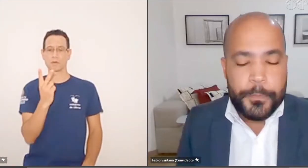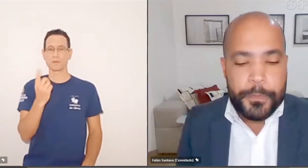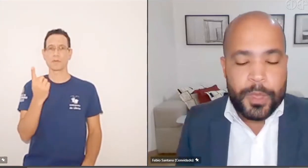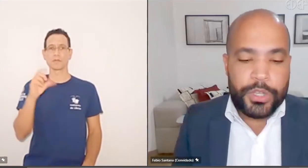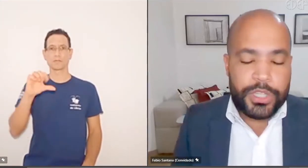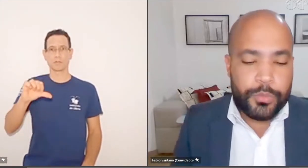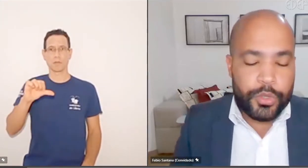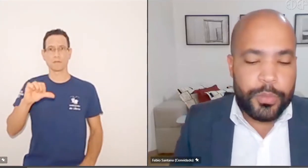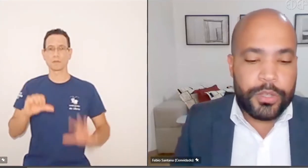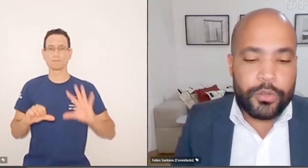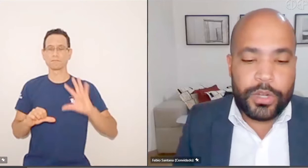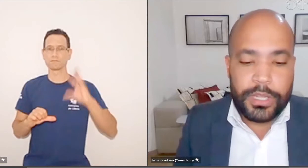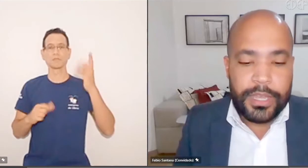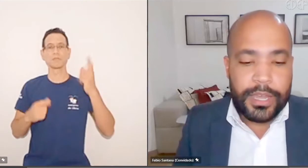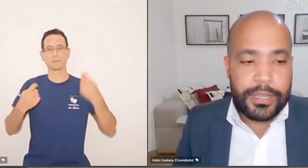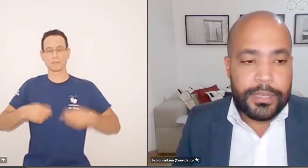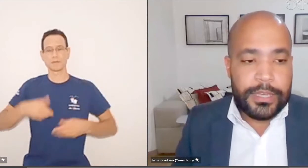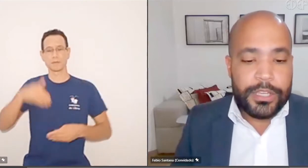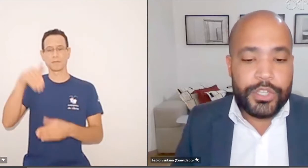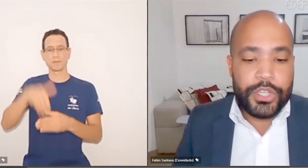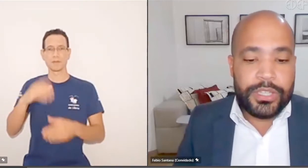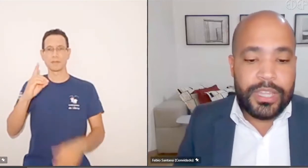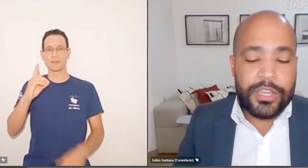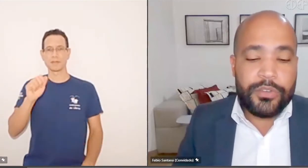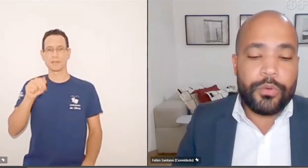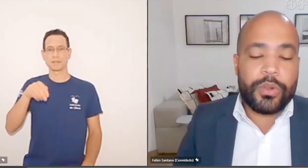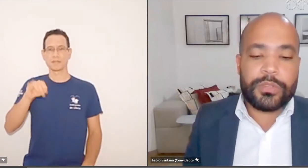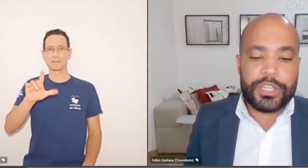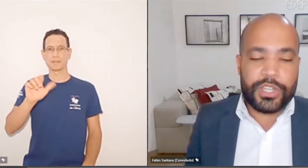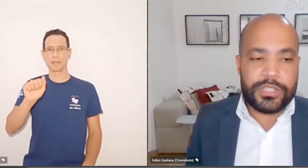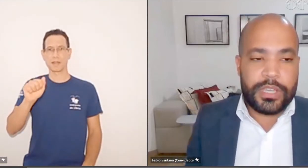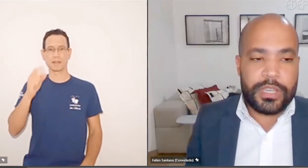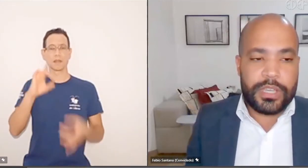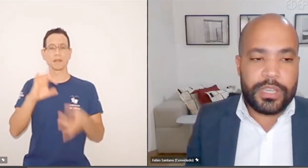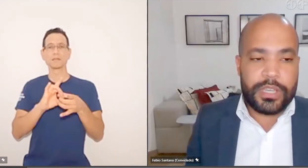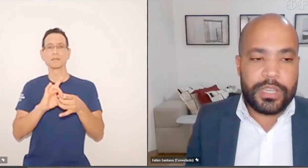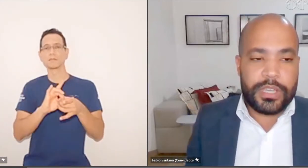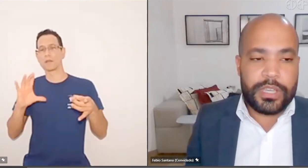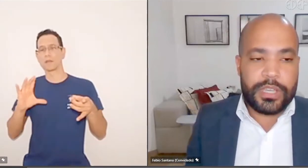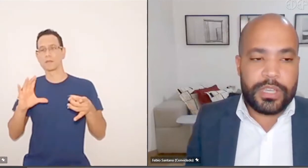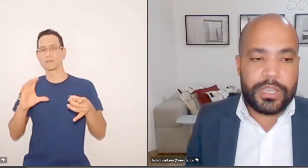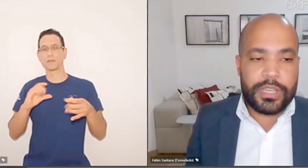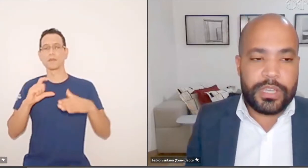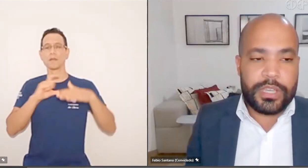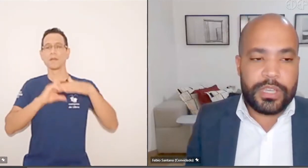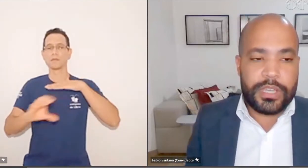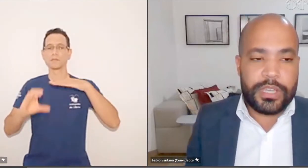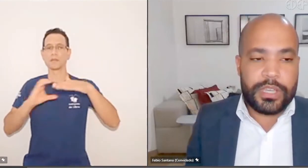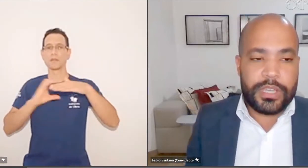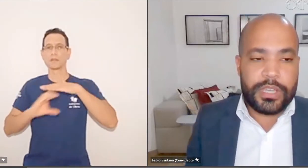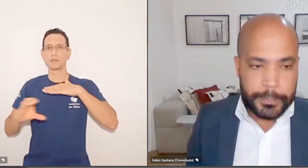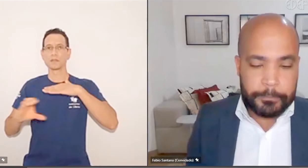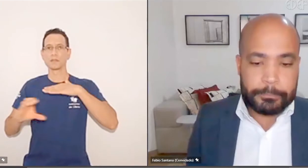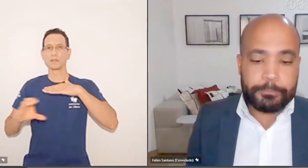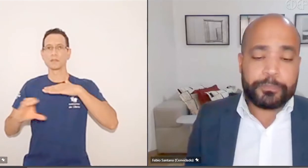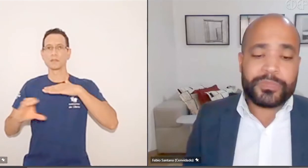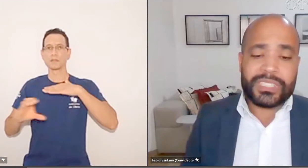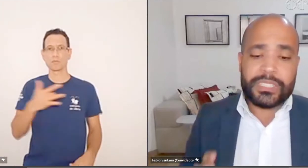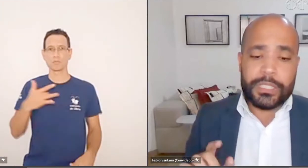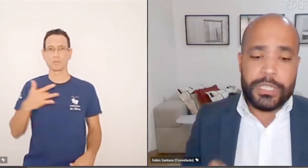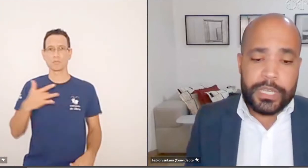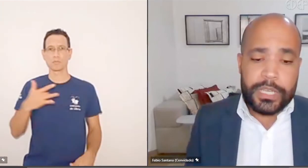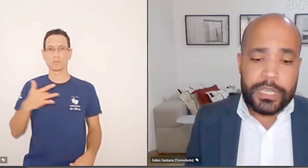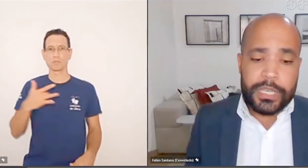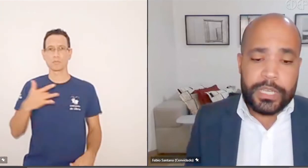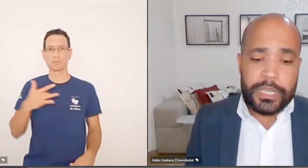emergencial, como disse muito bem a doutora Daniela, de desvinculação das receitas para a saúde, né, o Senado Federal vota amanhã